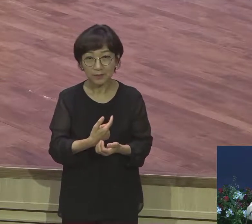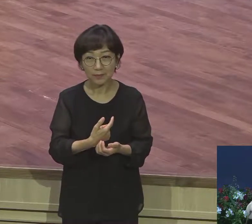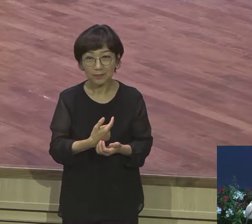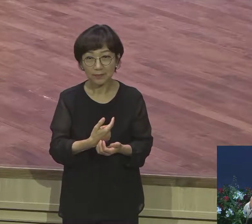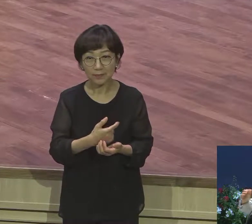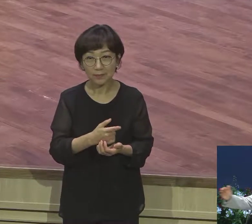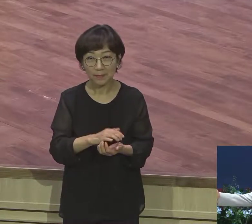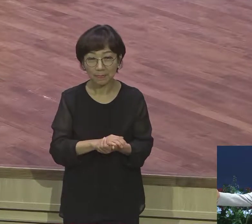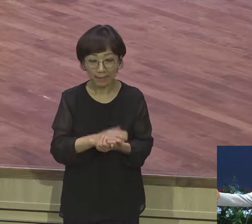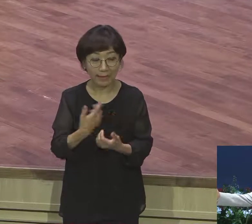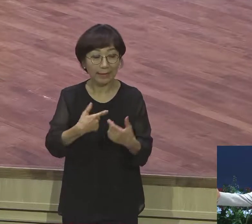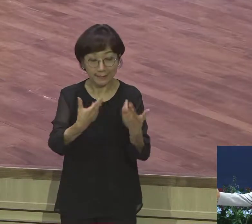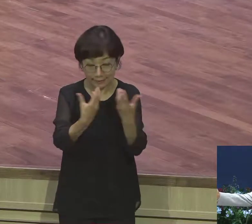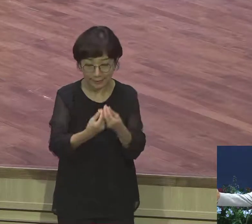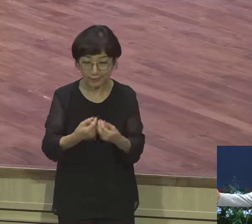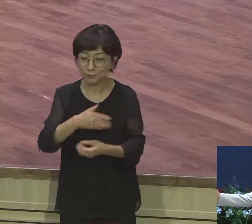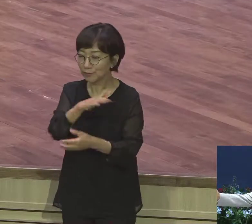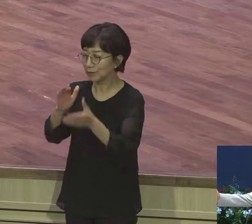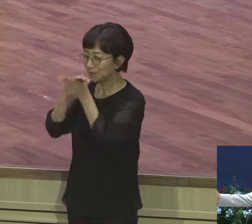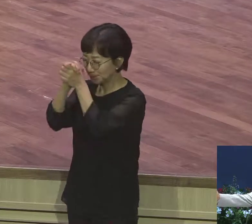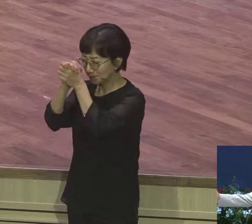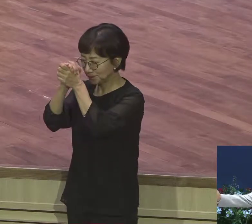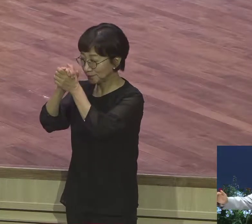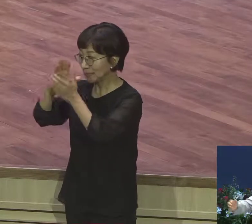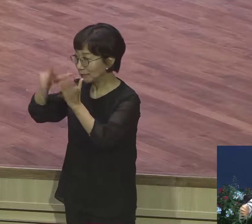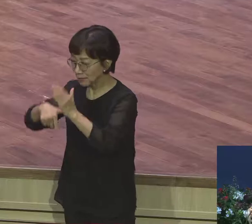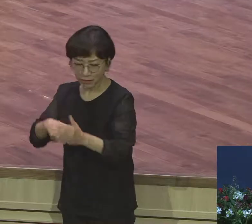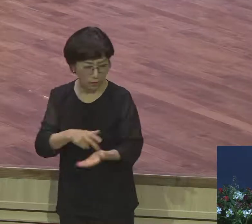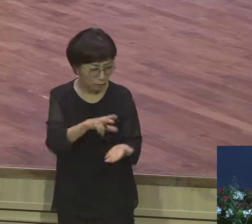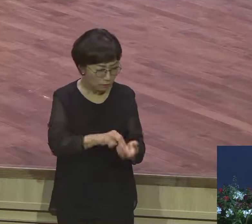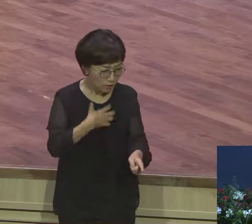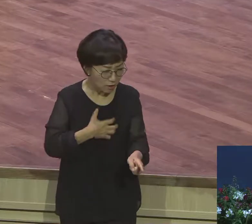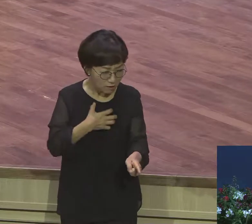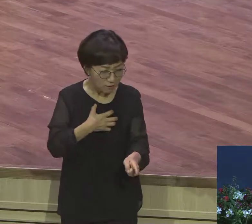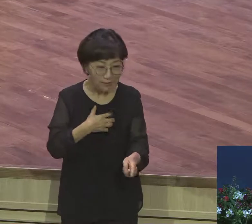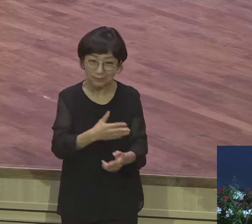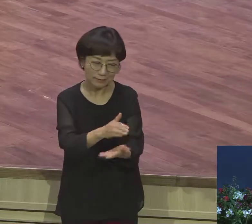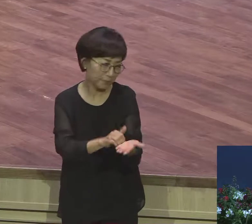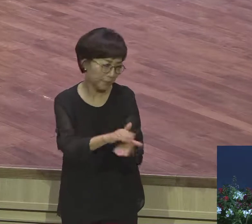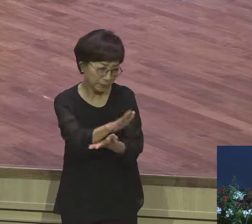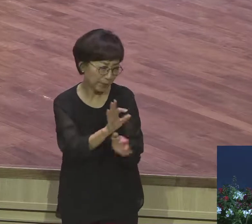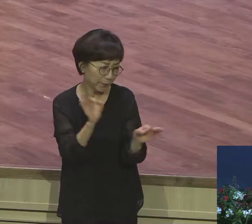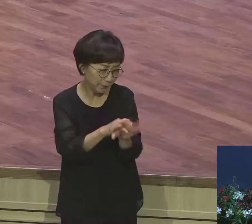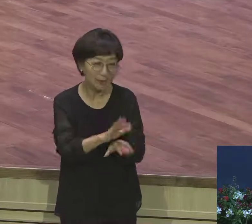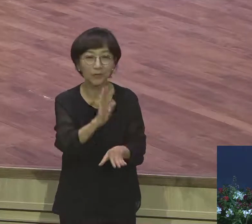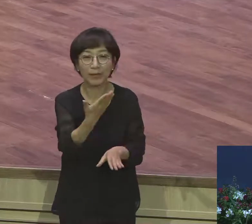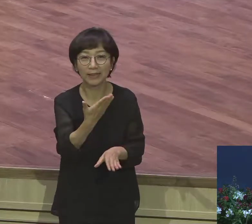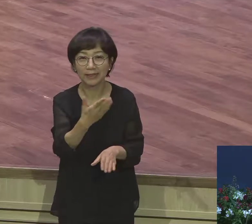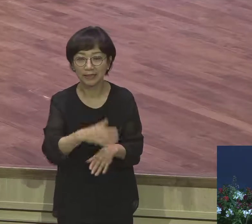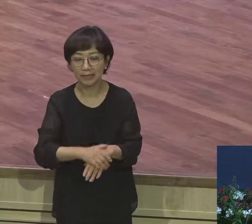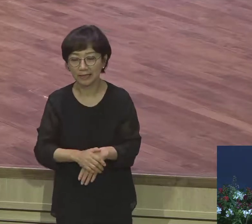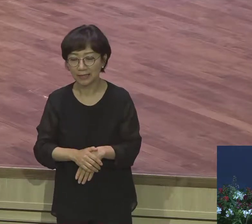몰아낸다 아멘 난처한 일 문제거리 골치 아픈 거 이거